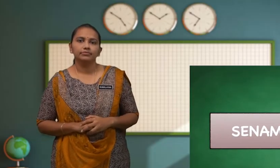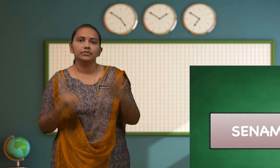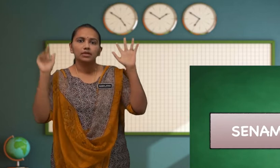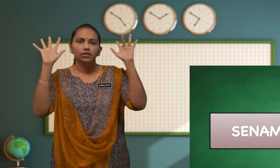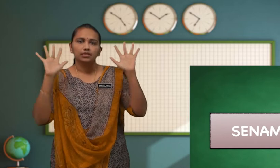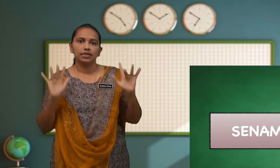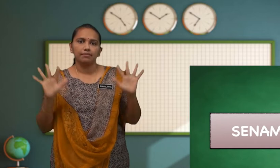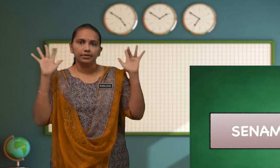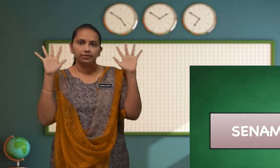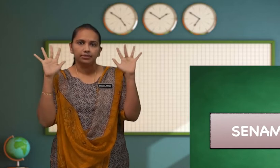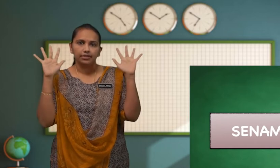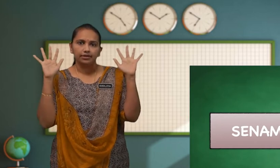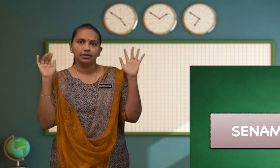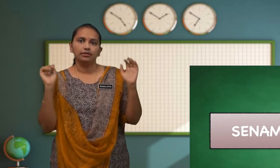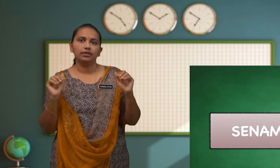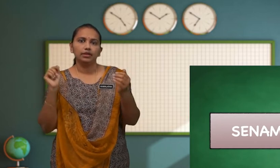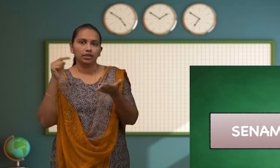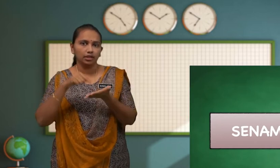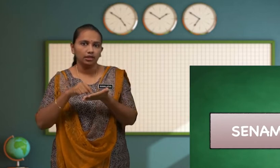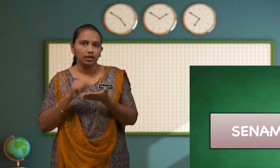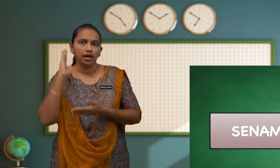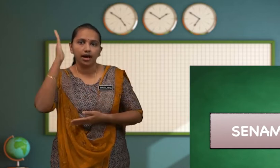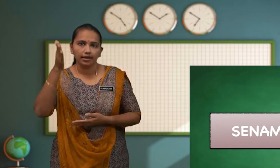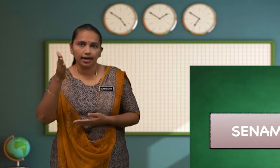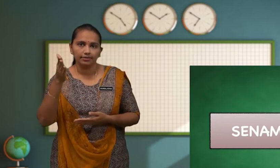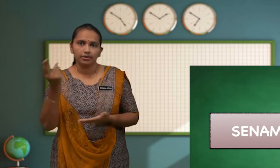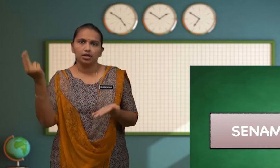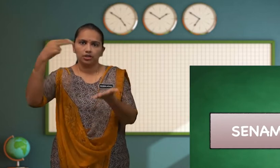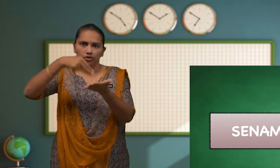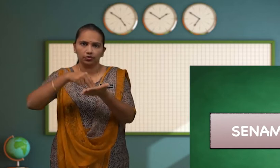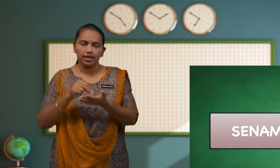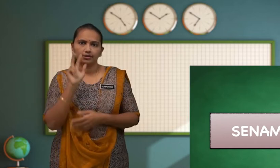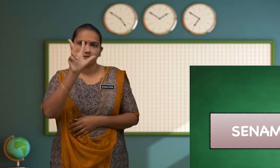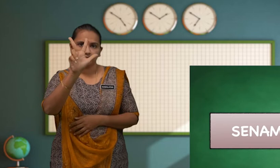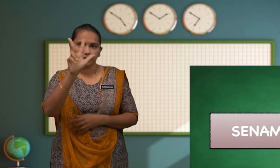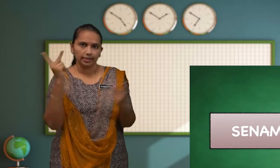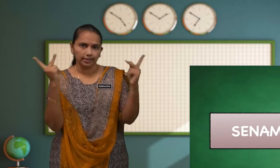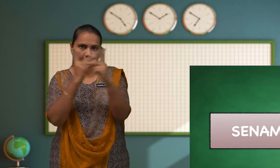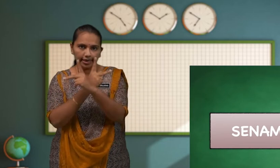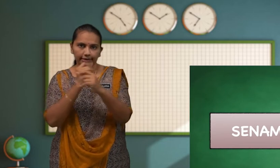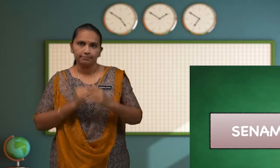Senaman jari Senaman Ini akan diulang tiga kali